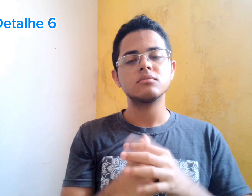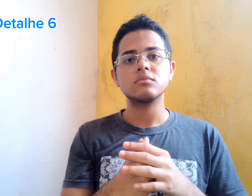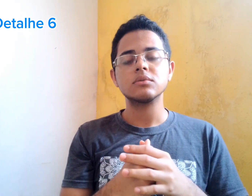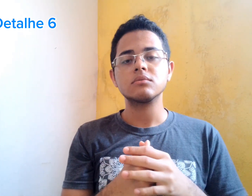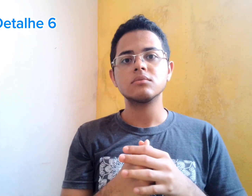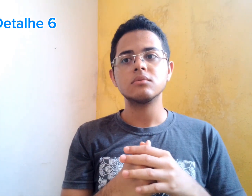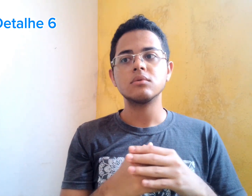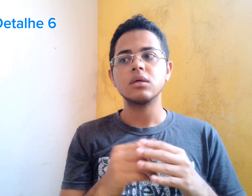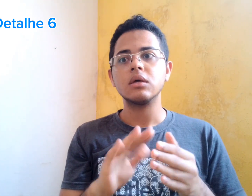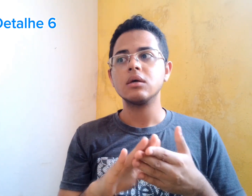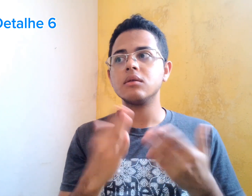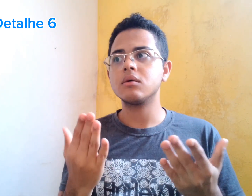casa.